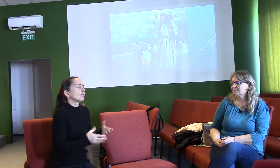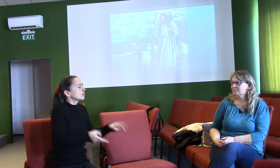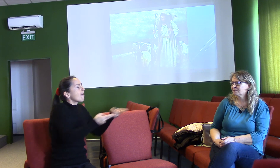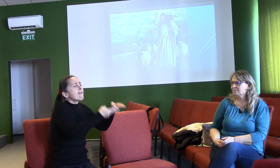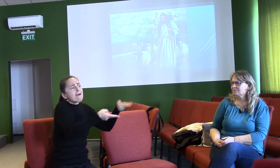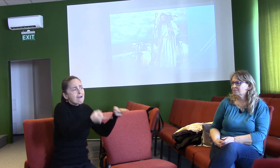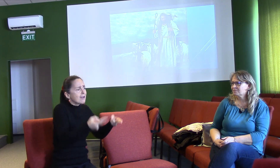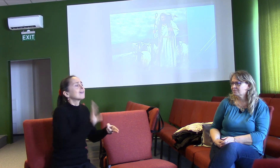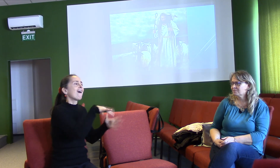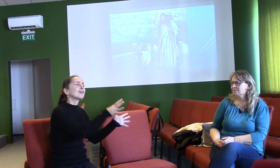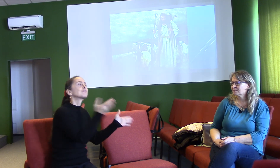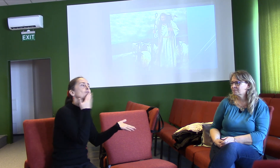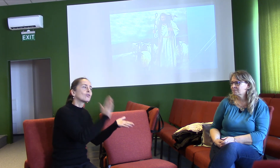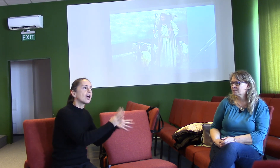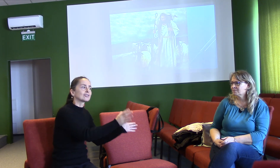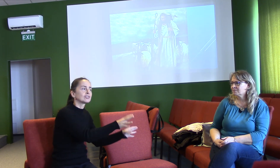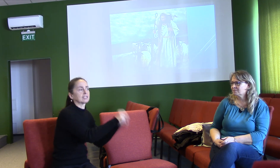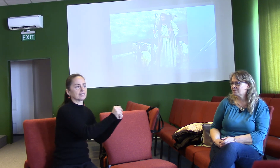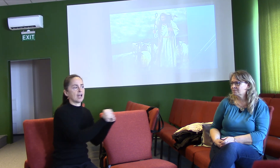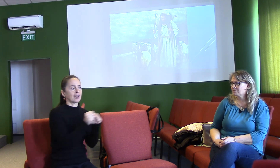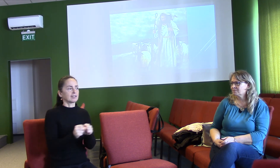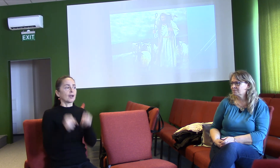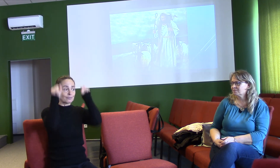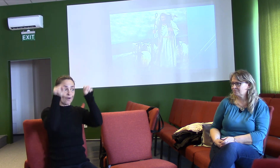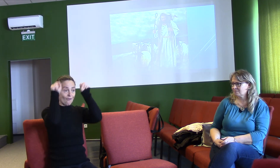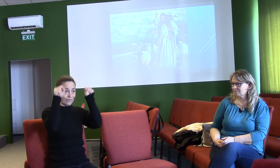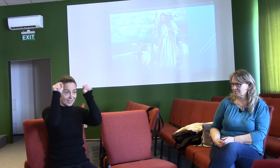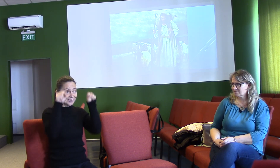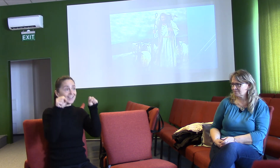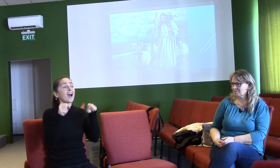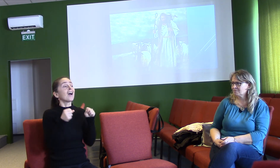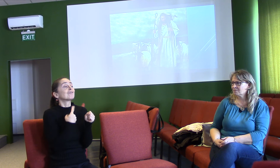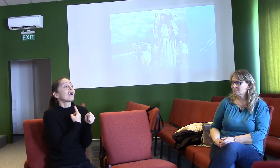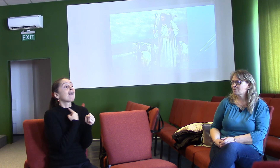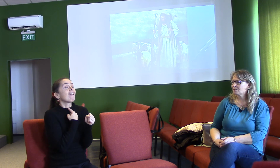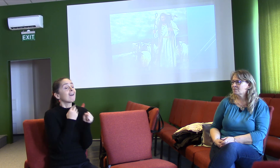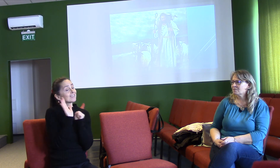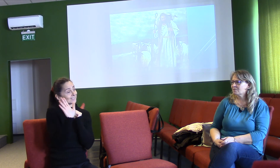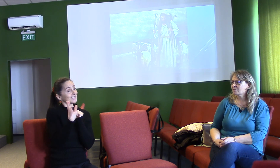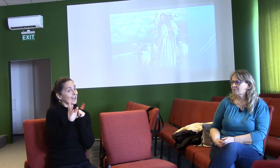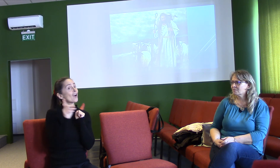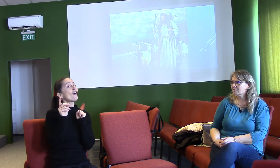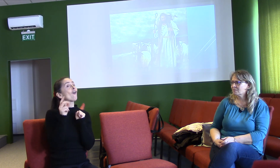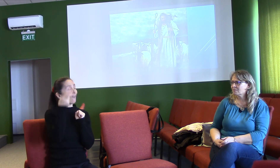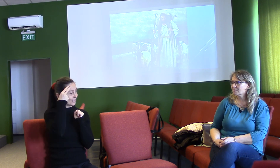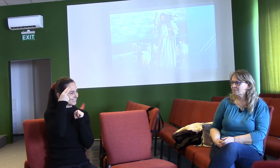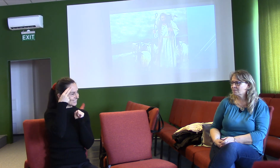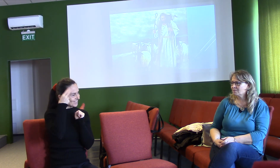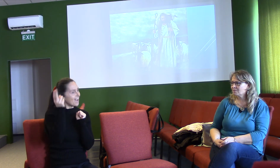ovečka zná svého pastýře, zná hlas svého pastýře, jde za jejím, jeho